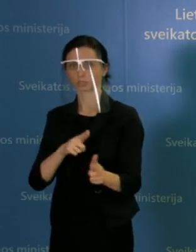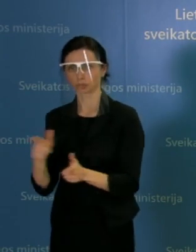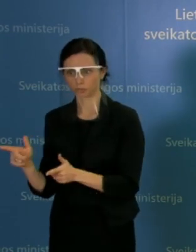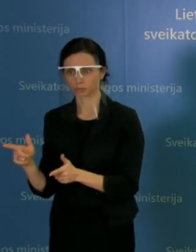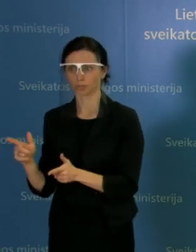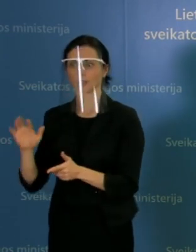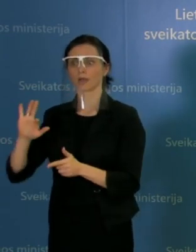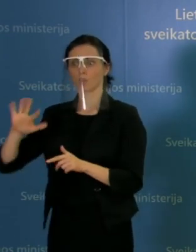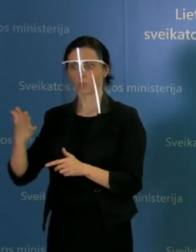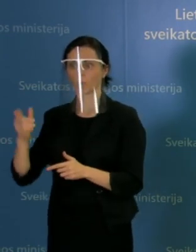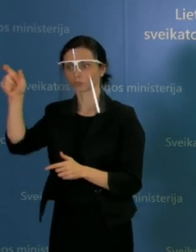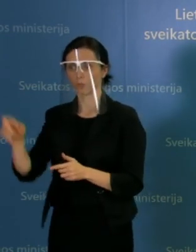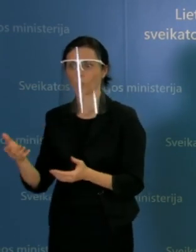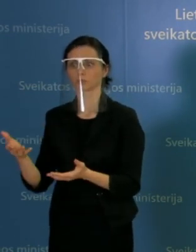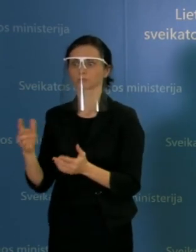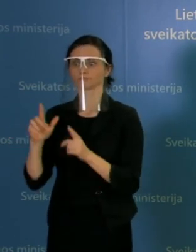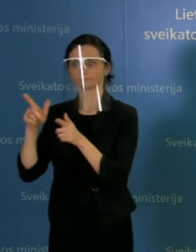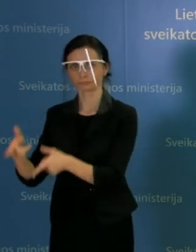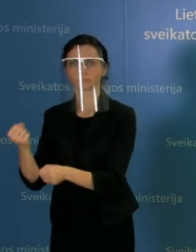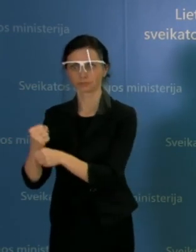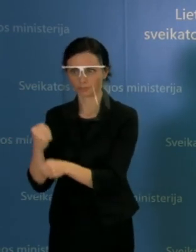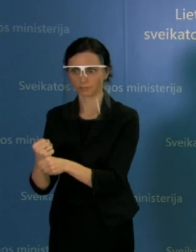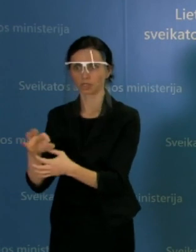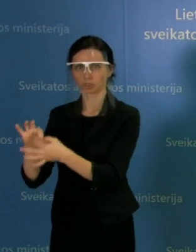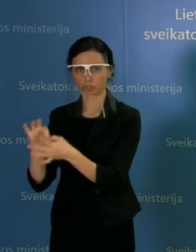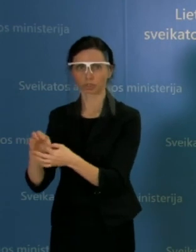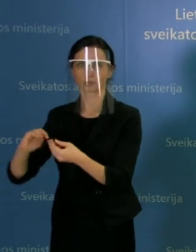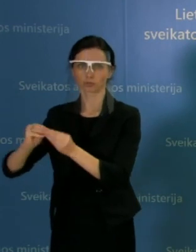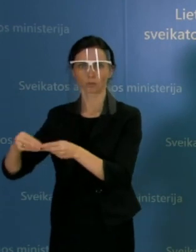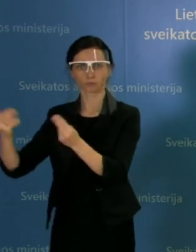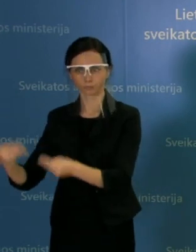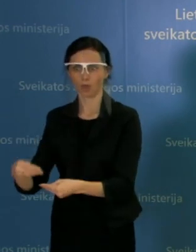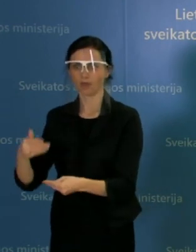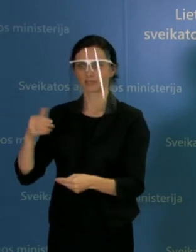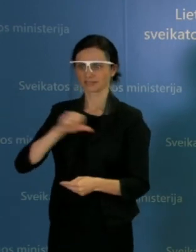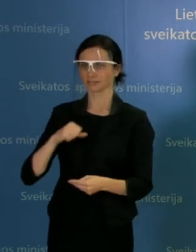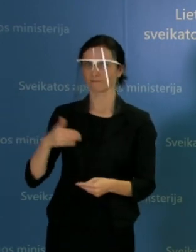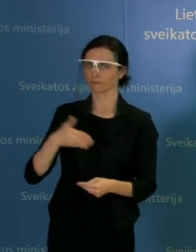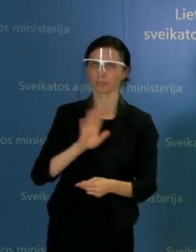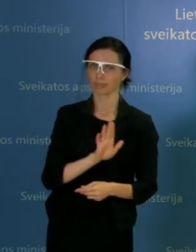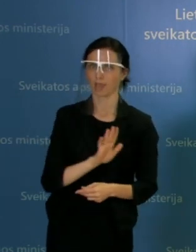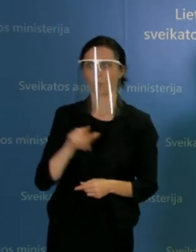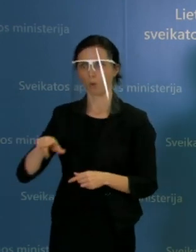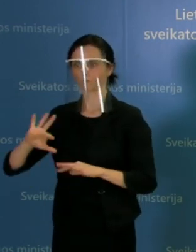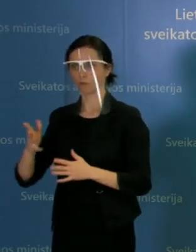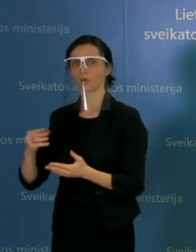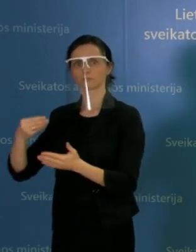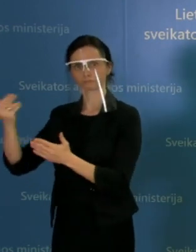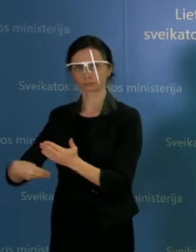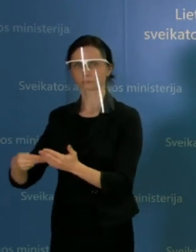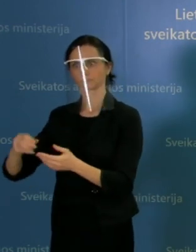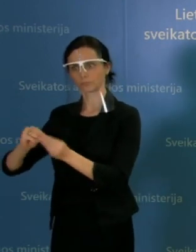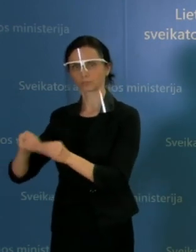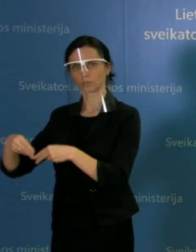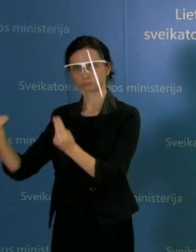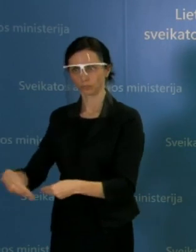būtų įdarbinti, turėtų kažkokį darbo santykią, nes savanoriškos veiklos santykią, tada ir būtų galima, manau,